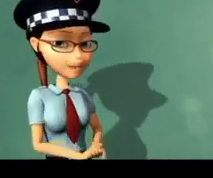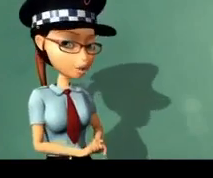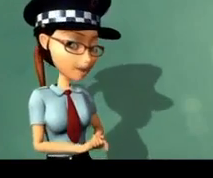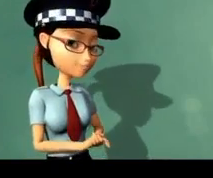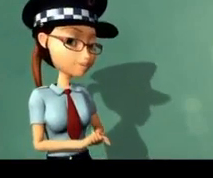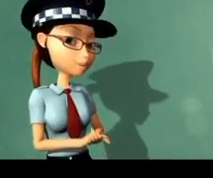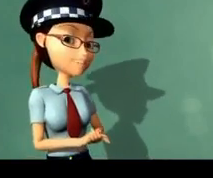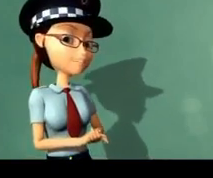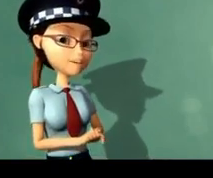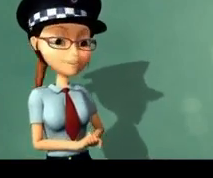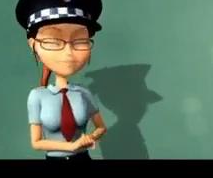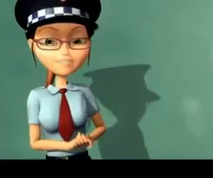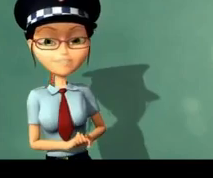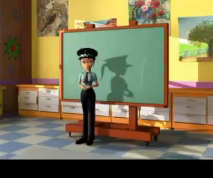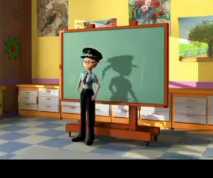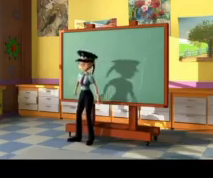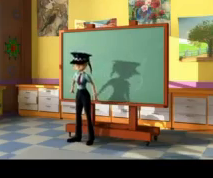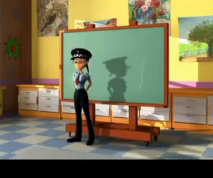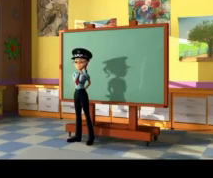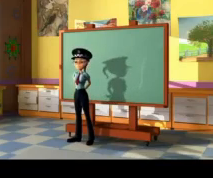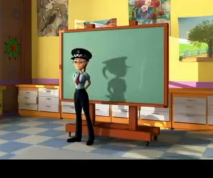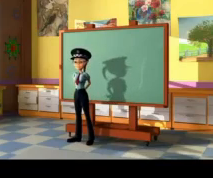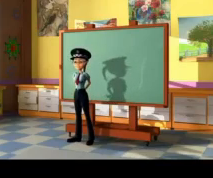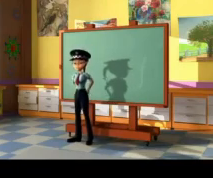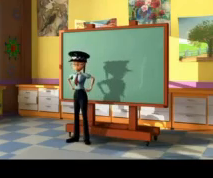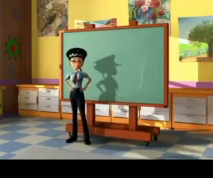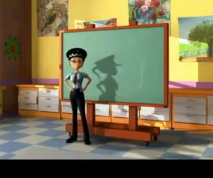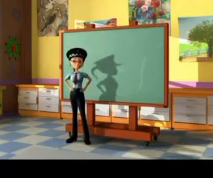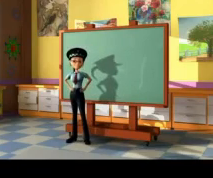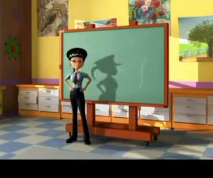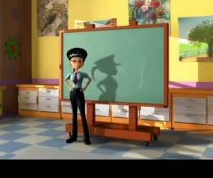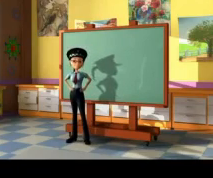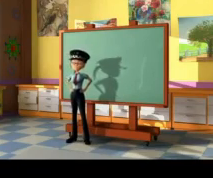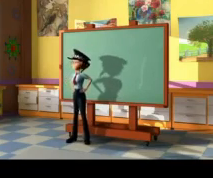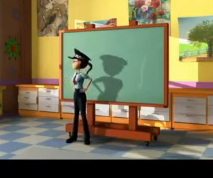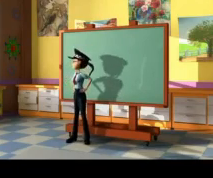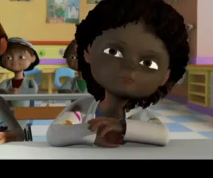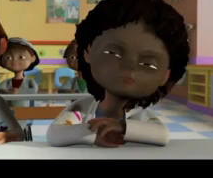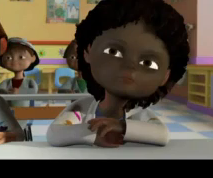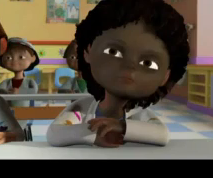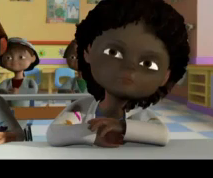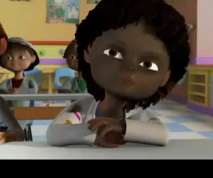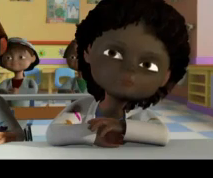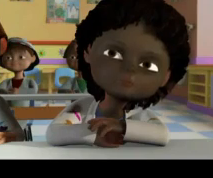Hola a mis pequeños amigos. ¡Hola! Hola a Lucio. ¡Hola Lucio!